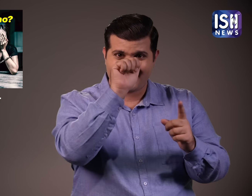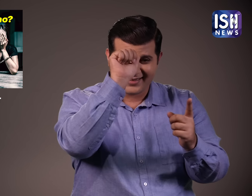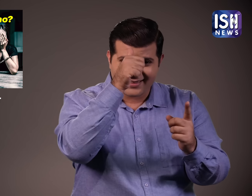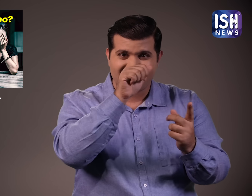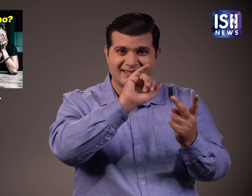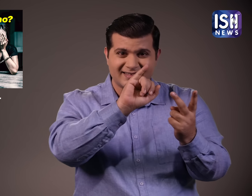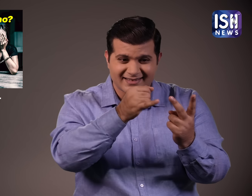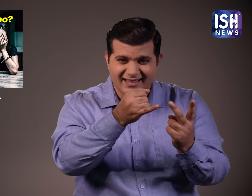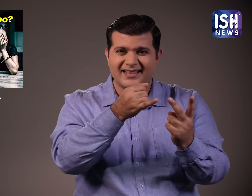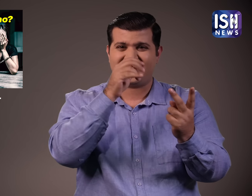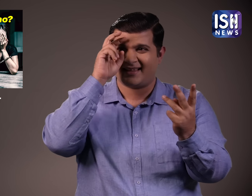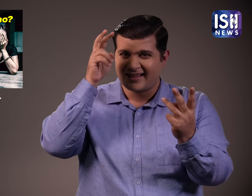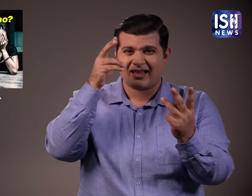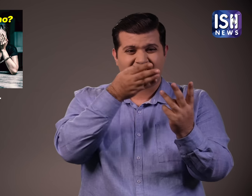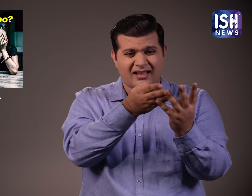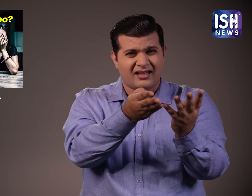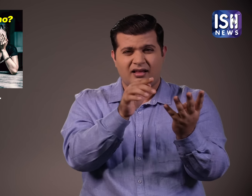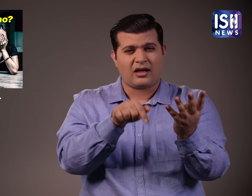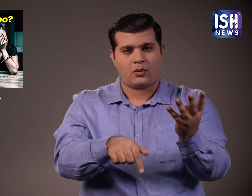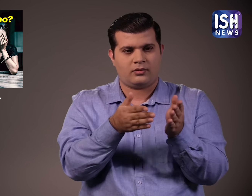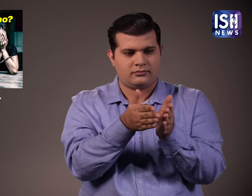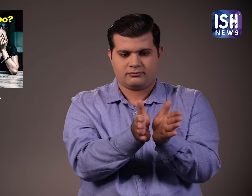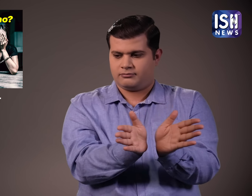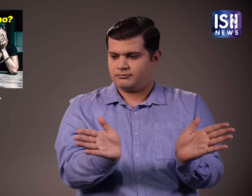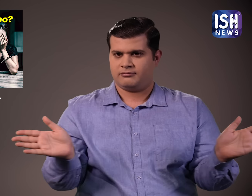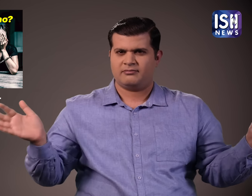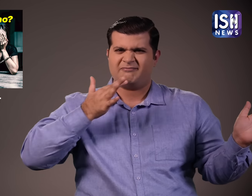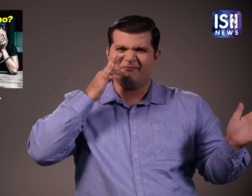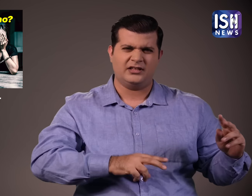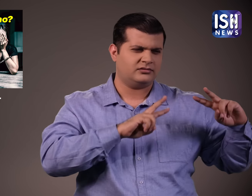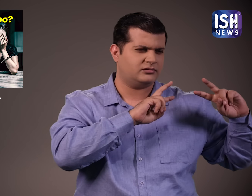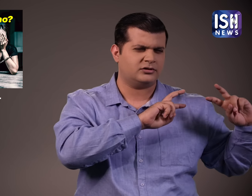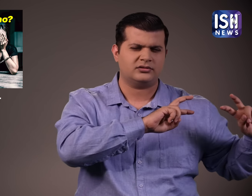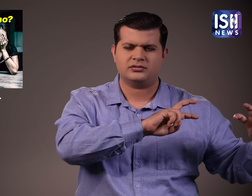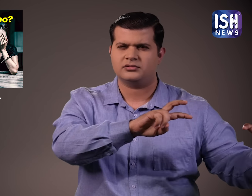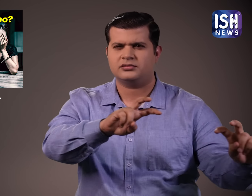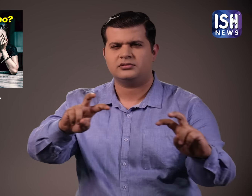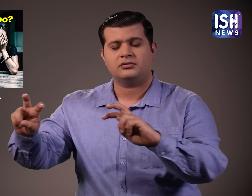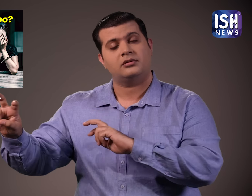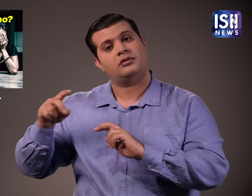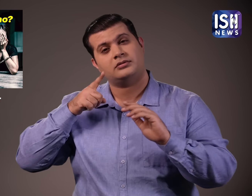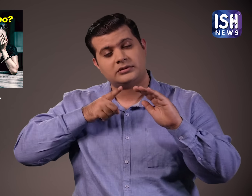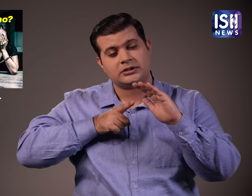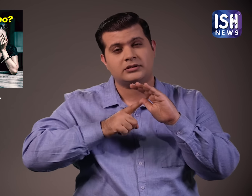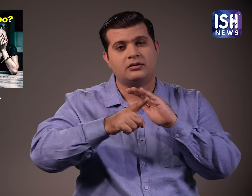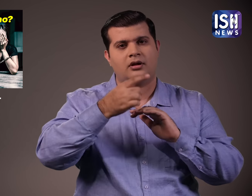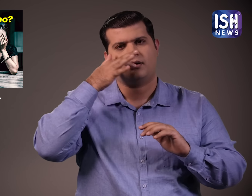गहन जाच करेगी सिर्फ शिवजित, अर्शद, जखपाल और रुक्षाना की नहीं बलकि अब पुरी डेफ समुदाई में सब की जाच की जाएगी